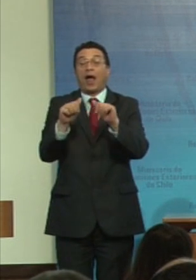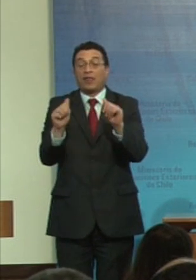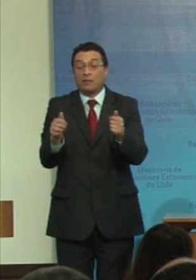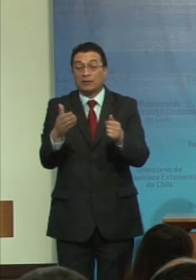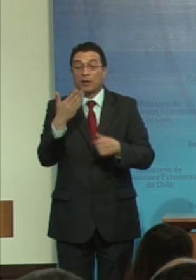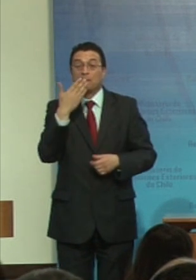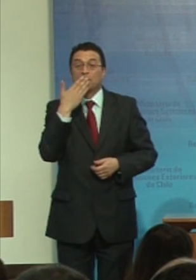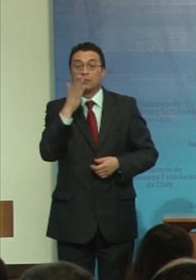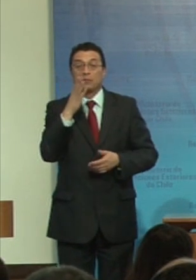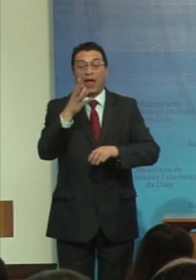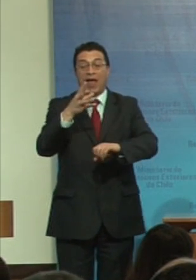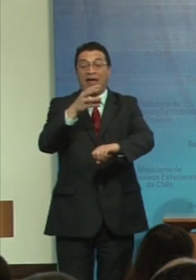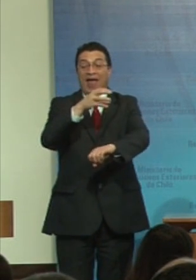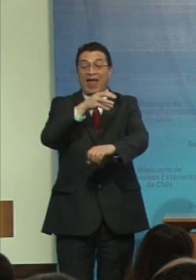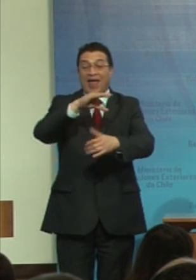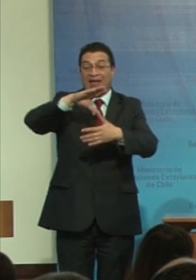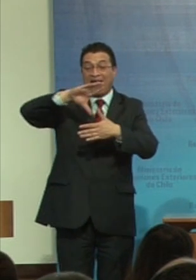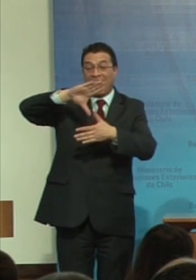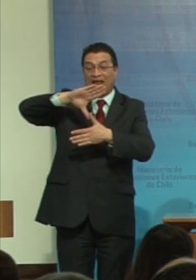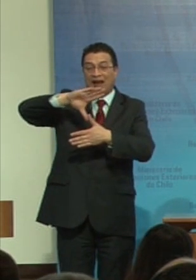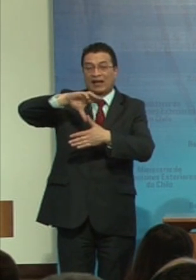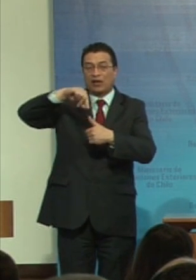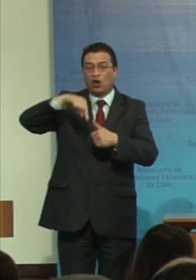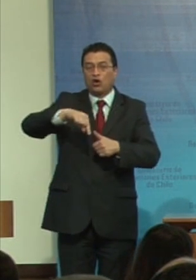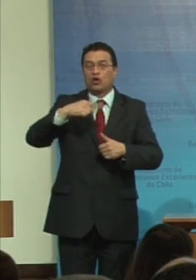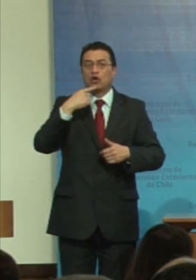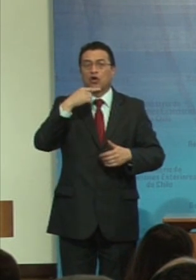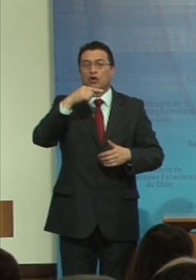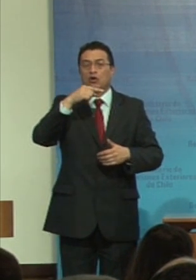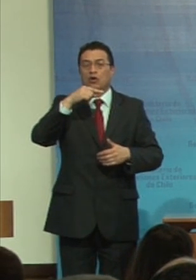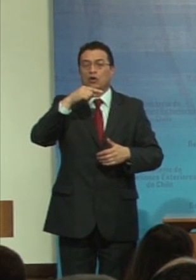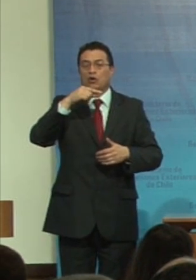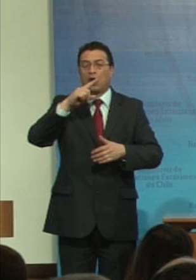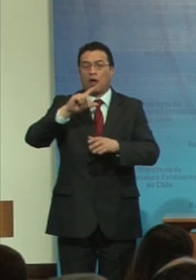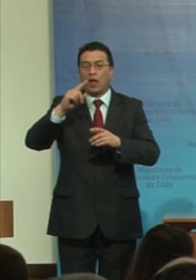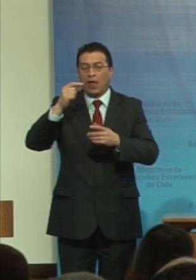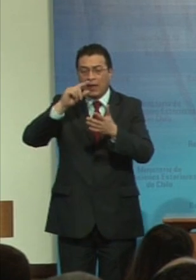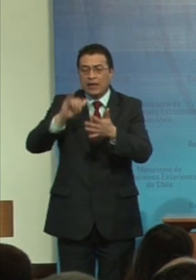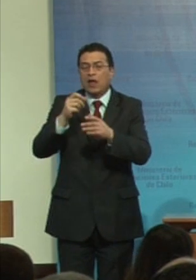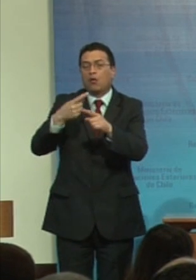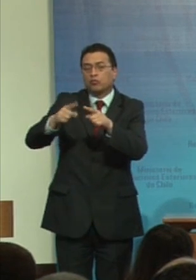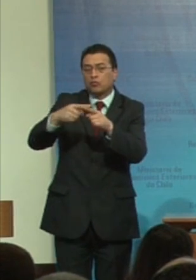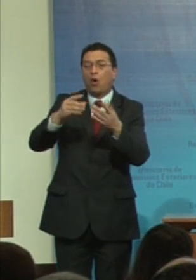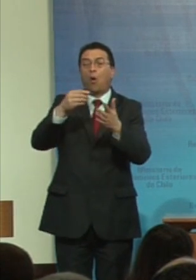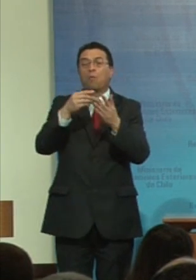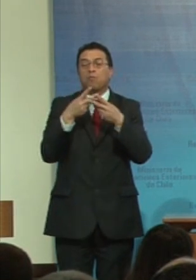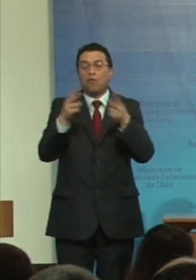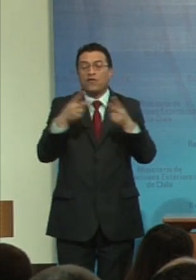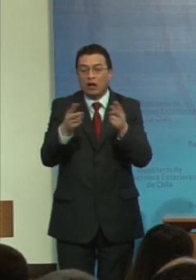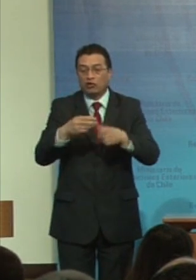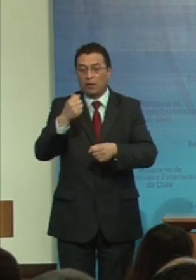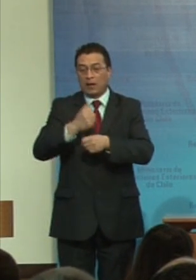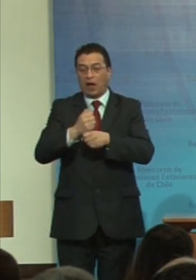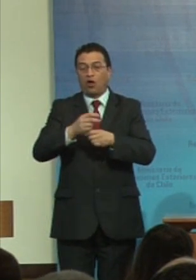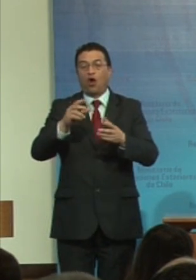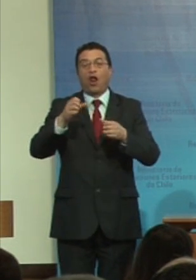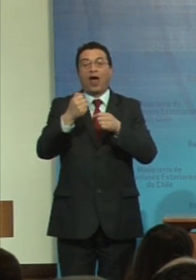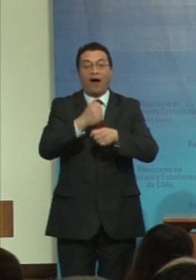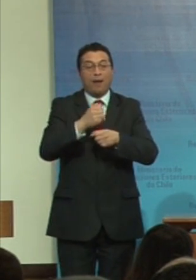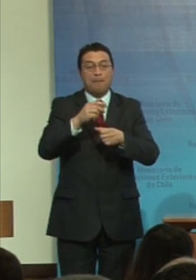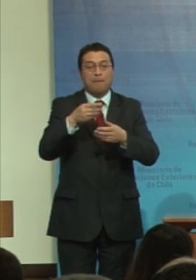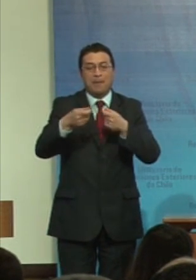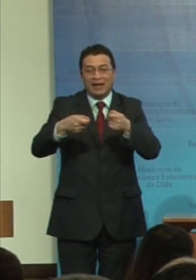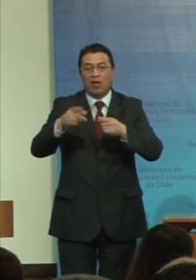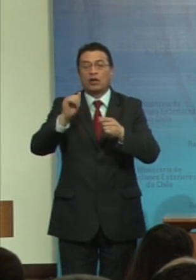especialista regional de la OIT en temas de género y trabajo y autora de innumerables publicaciones sobre mercado laboral sindicatos trabajo